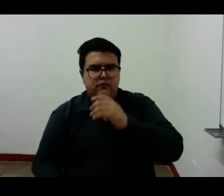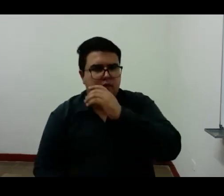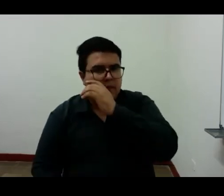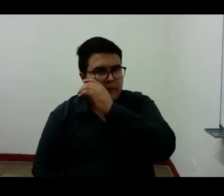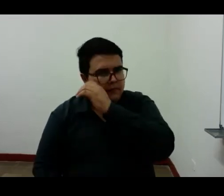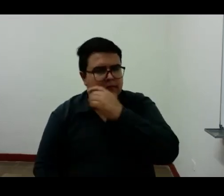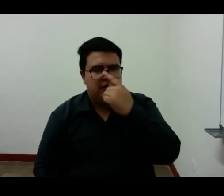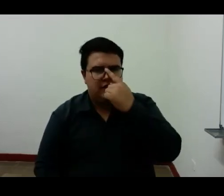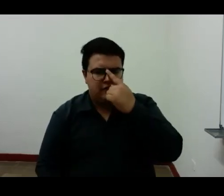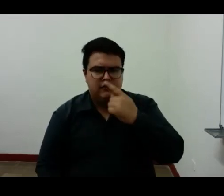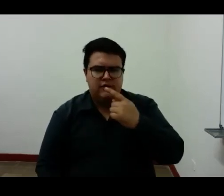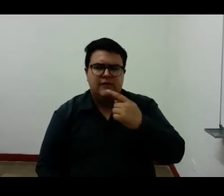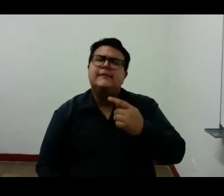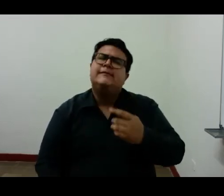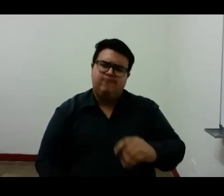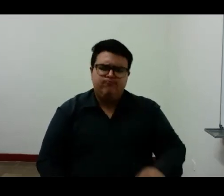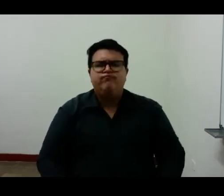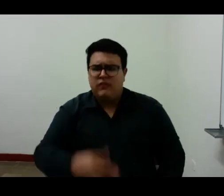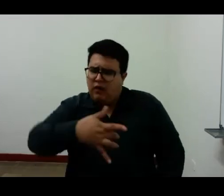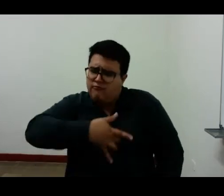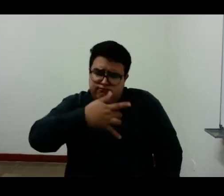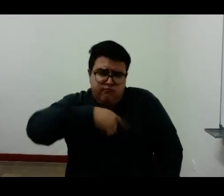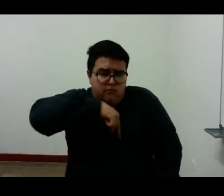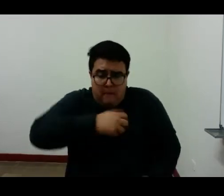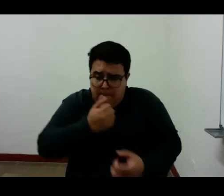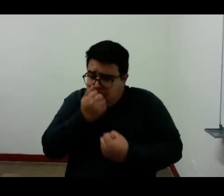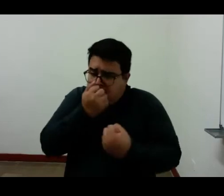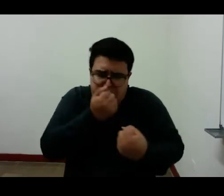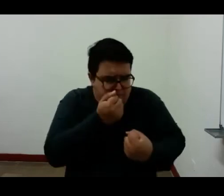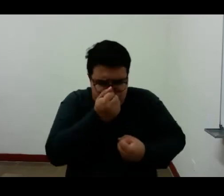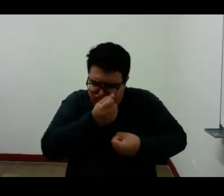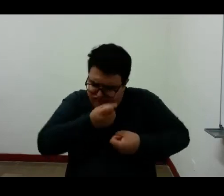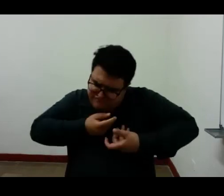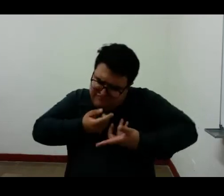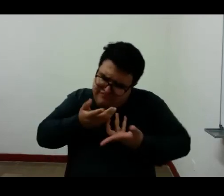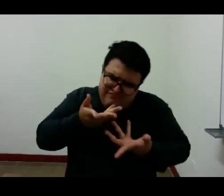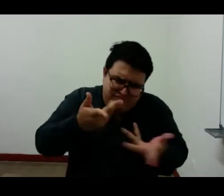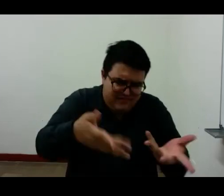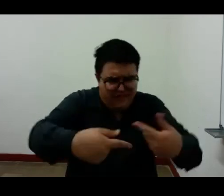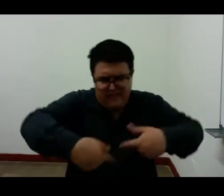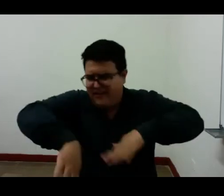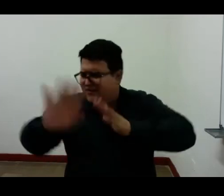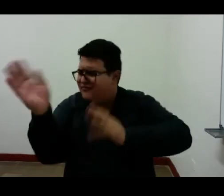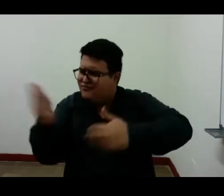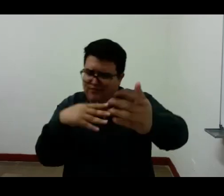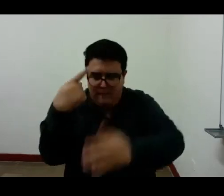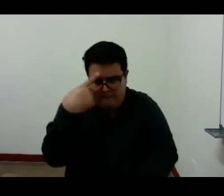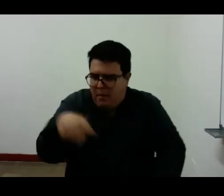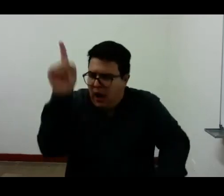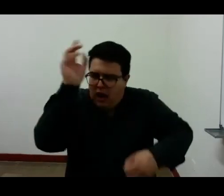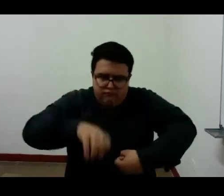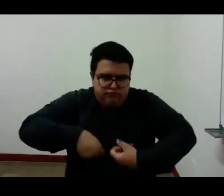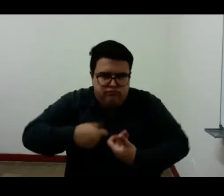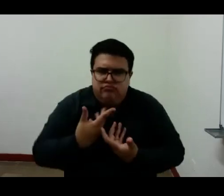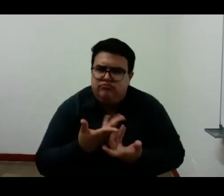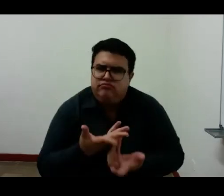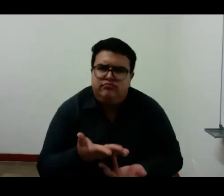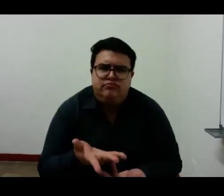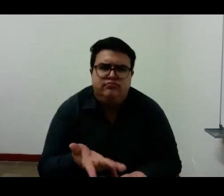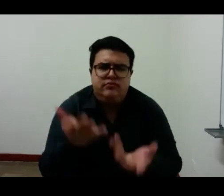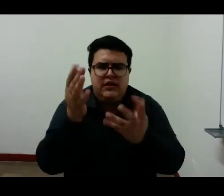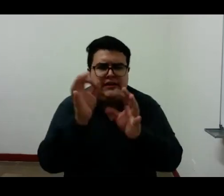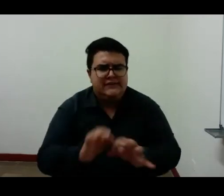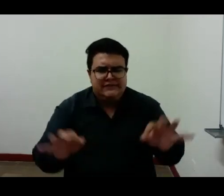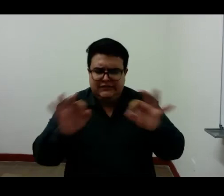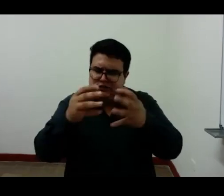procuro procuro lo que siento sin pensar en lo que siento procuro arrimar